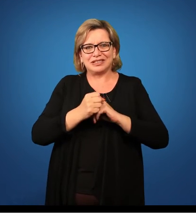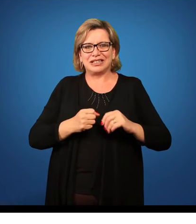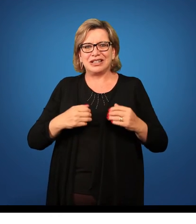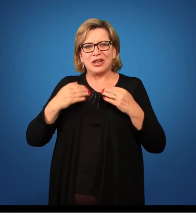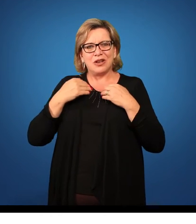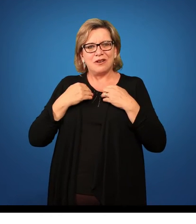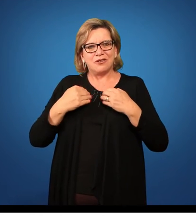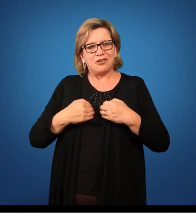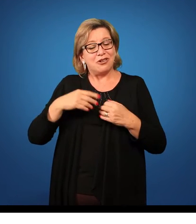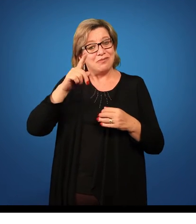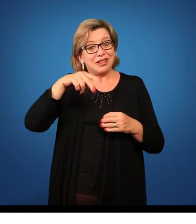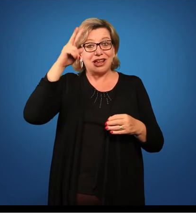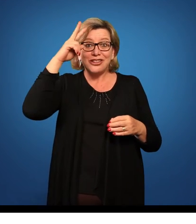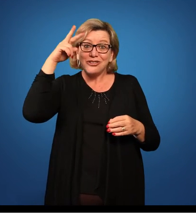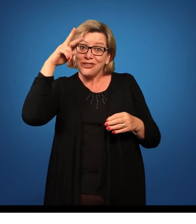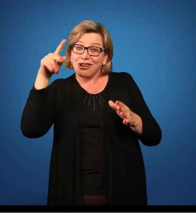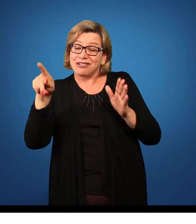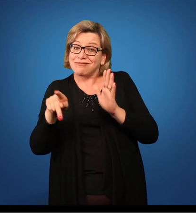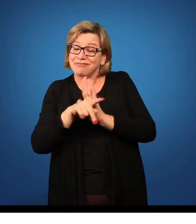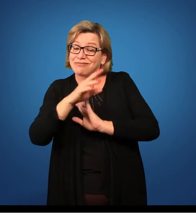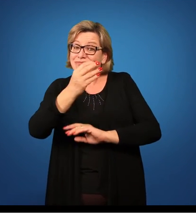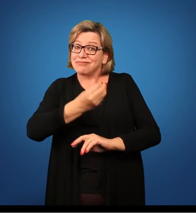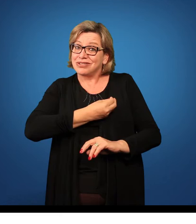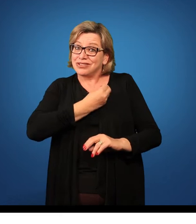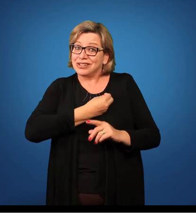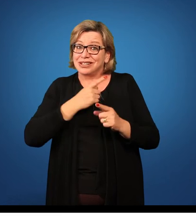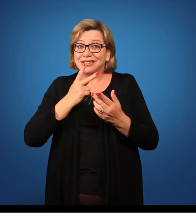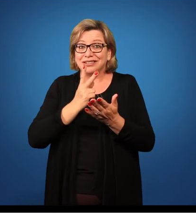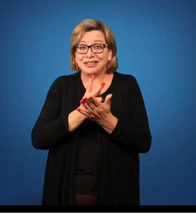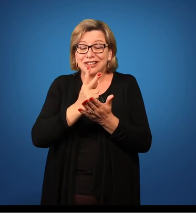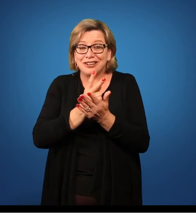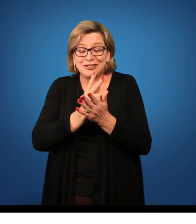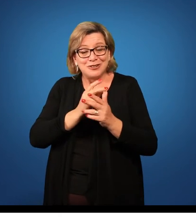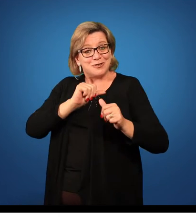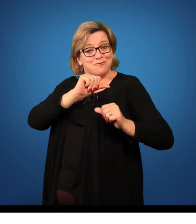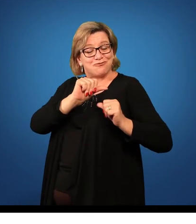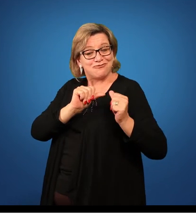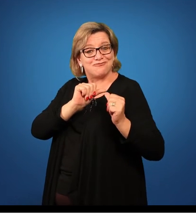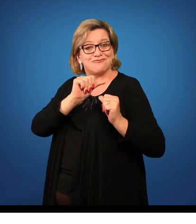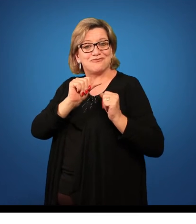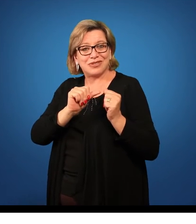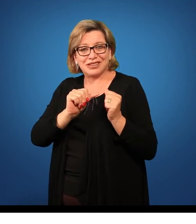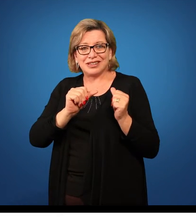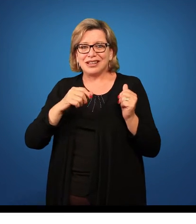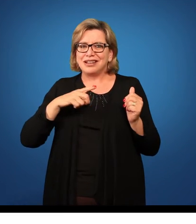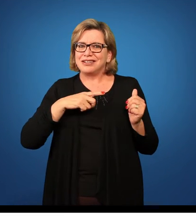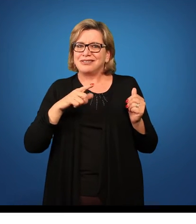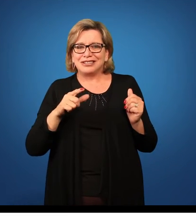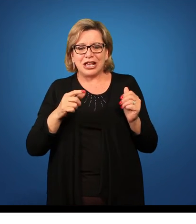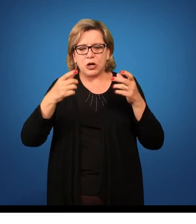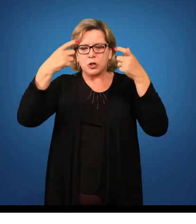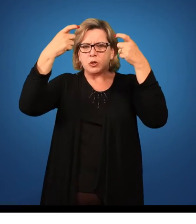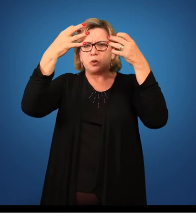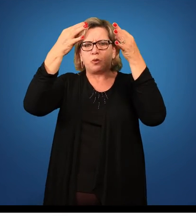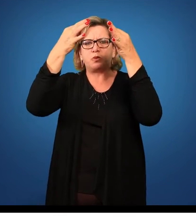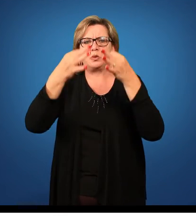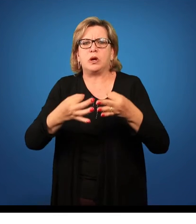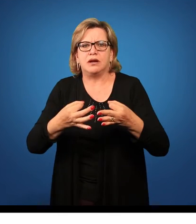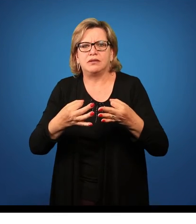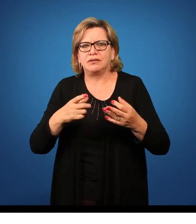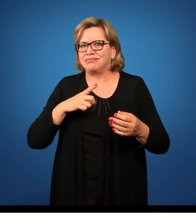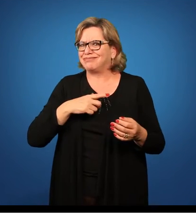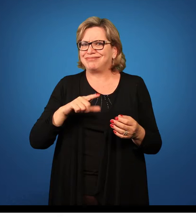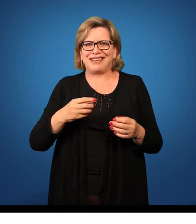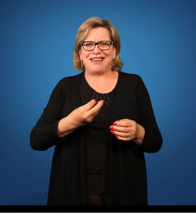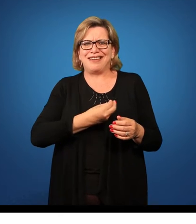Corpos são histórias vivas, que são escritas e reescritas a cada instante. Então não existe um padrão, pois não existe